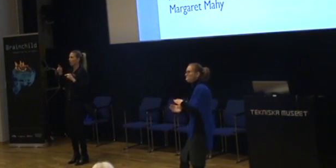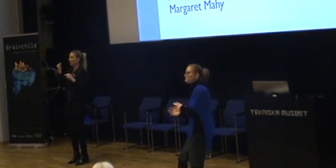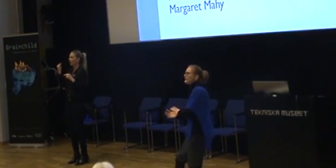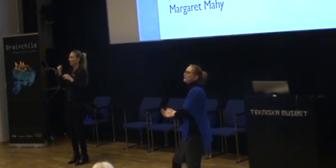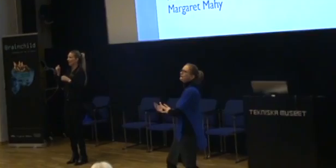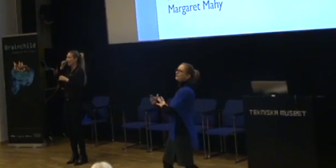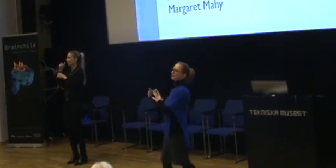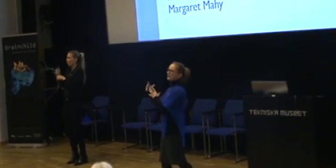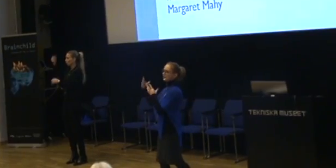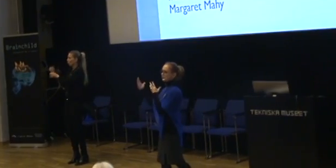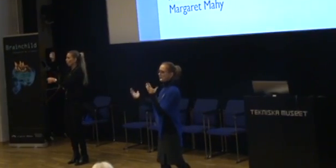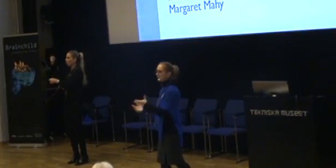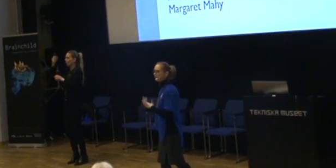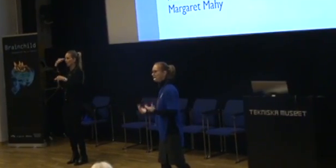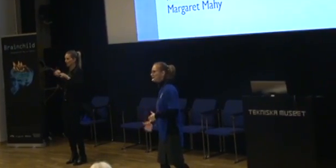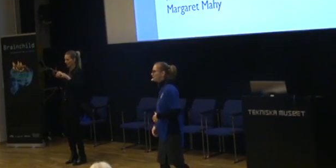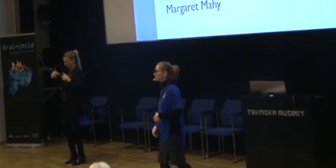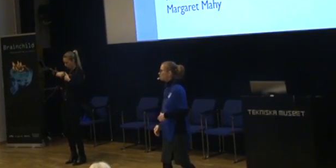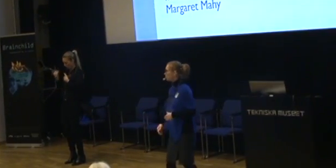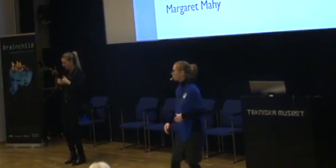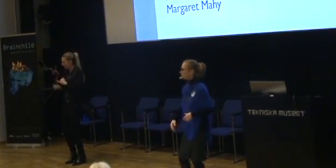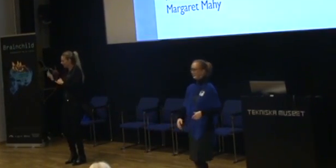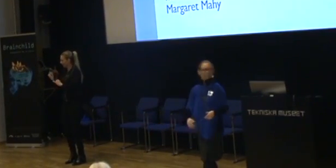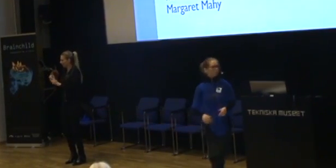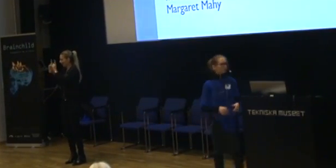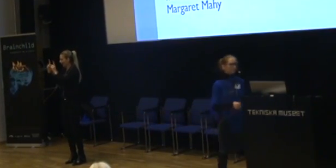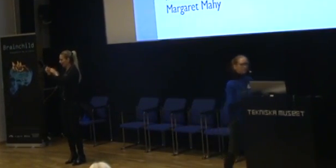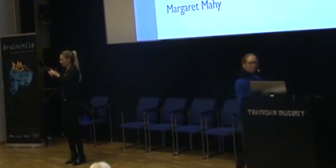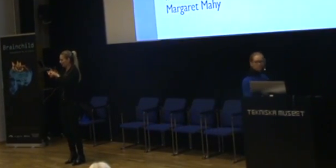uppleva att hon är inne i ett träd och känner trädets känslor. Så.